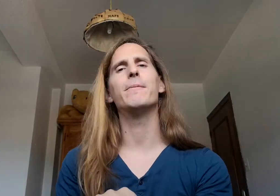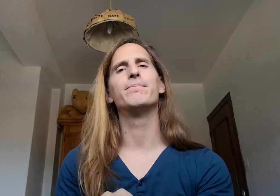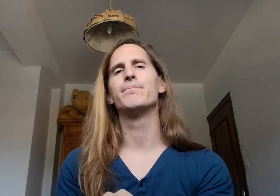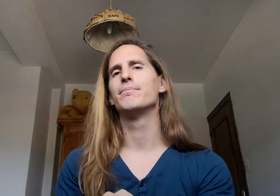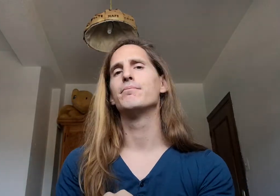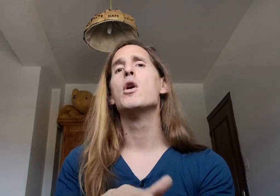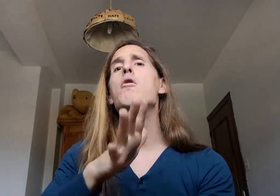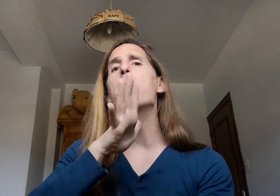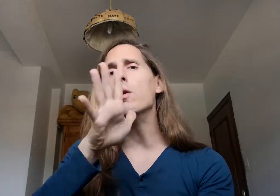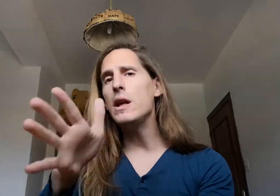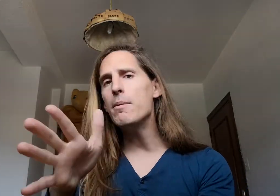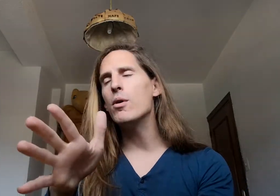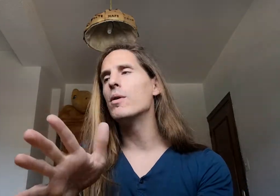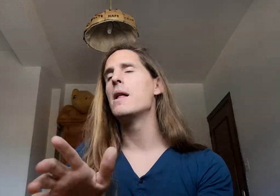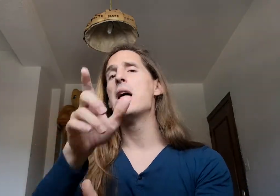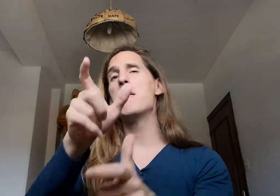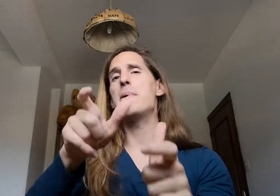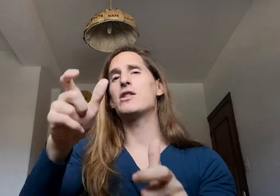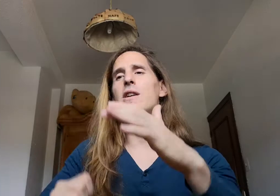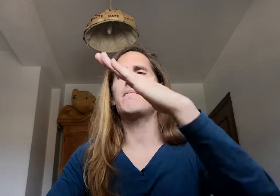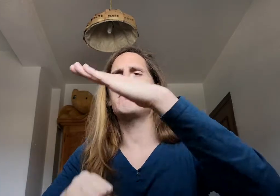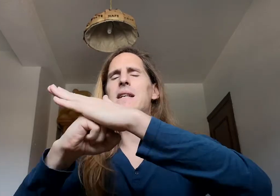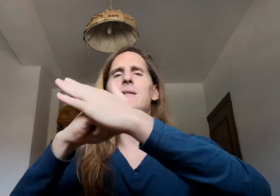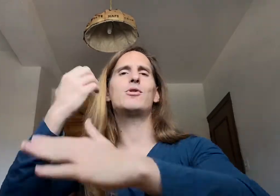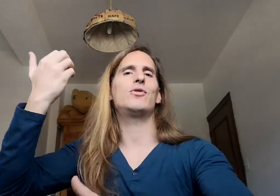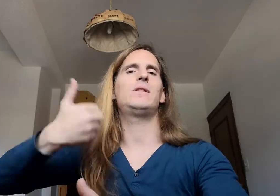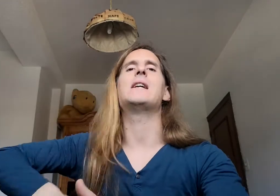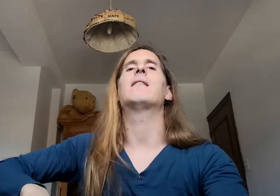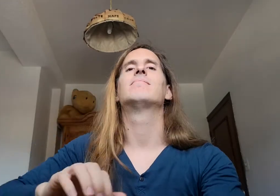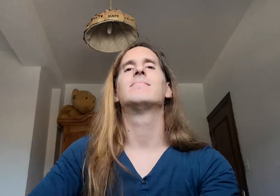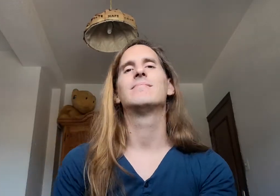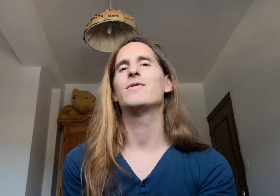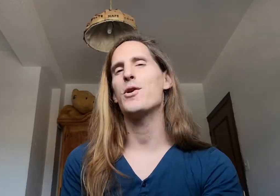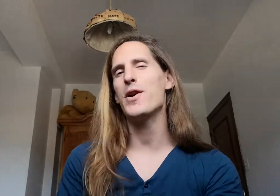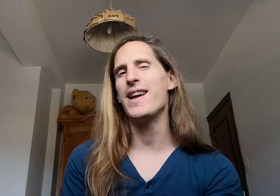Motivo Personas máximas, ya ¿Os acordáis?